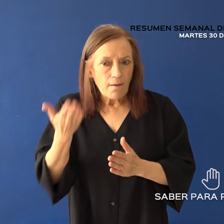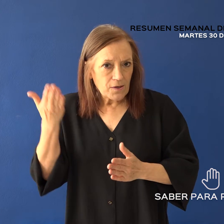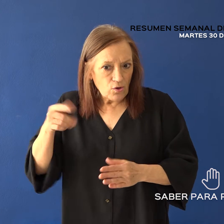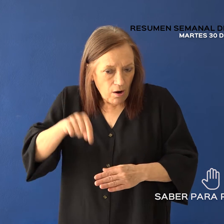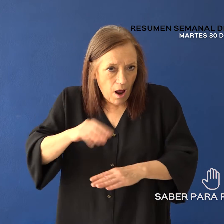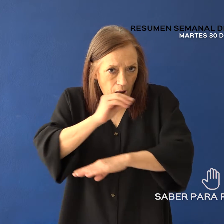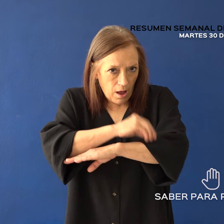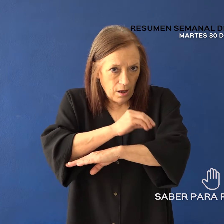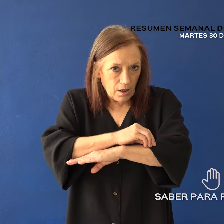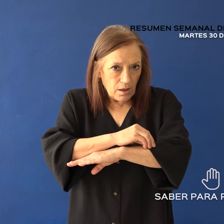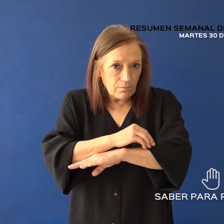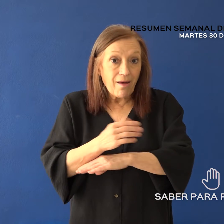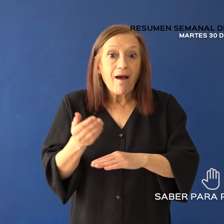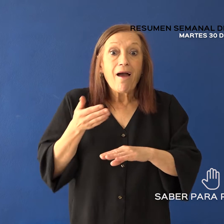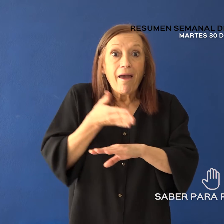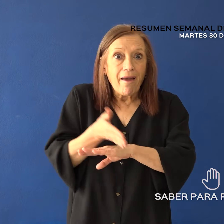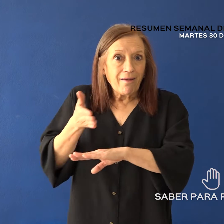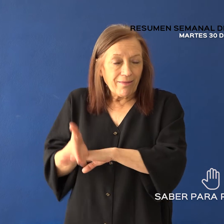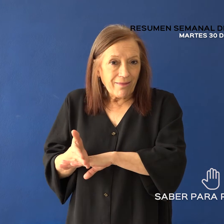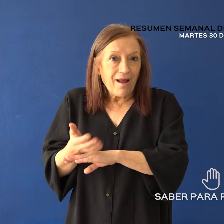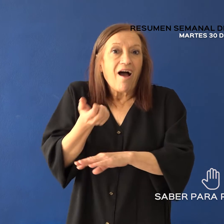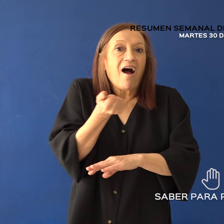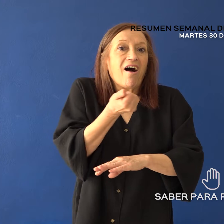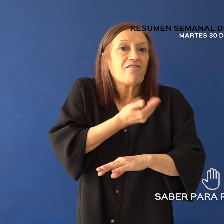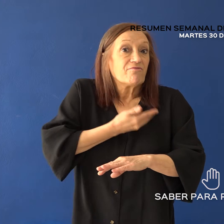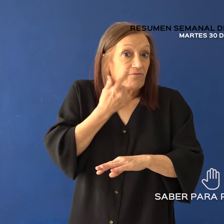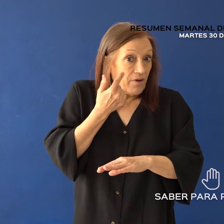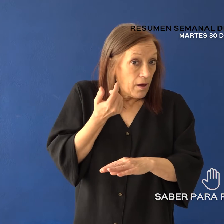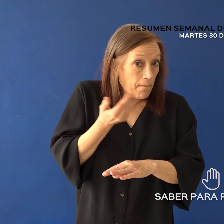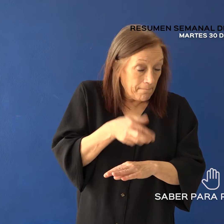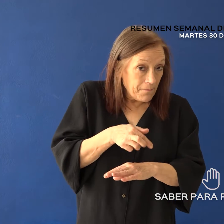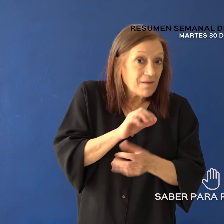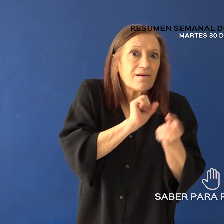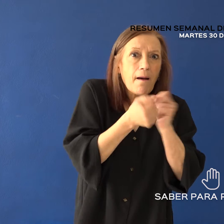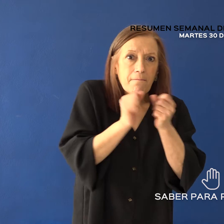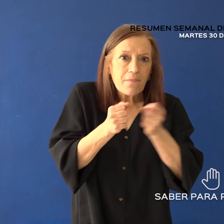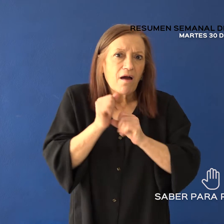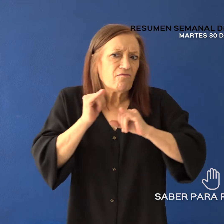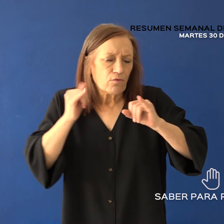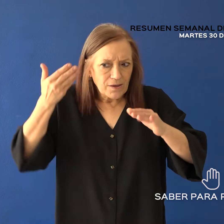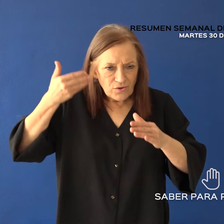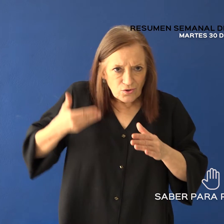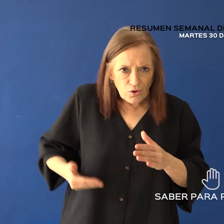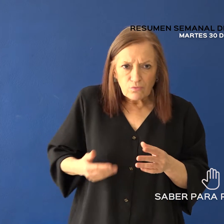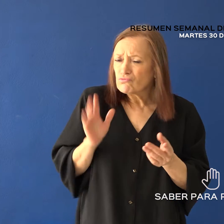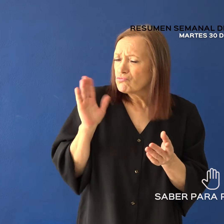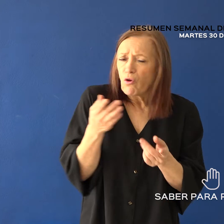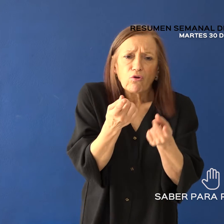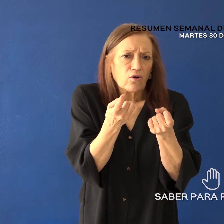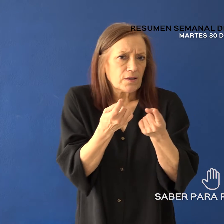ingresen al sitio de AFIP y modificar sus datos, altas o bajas, y eso